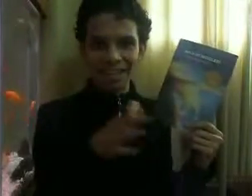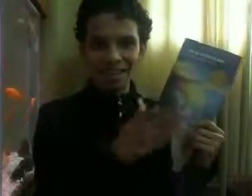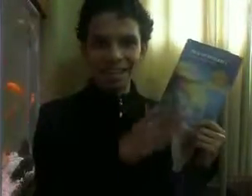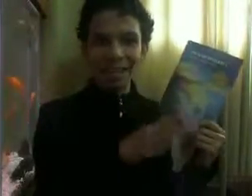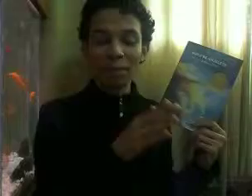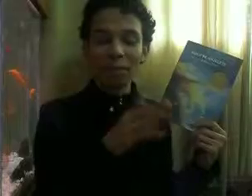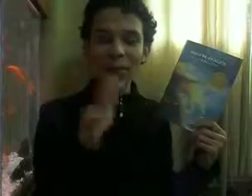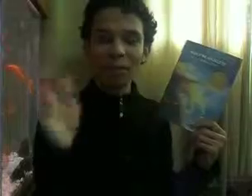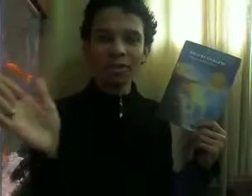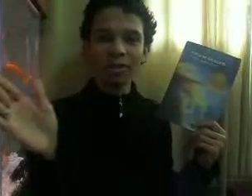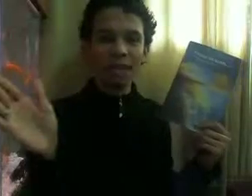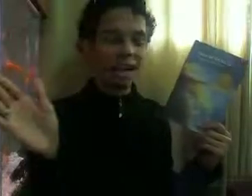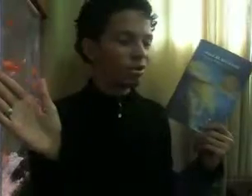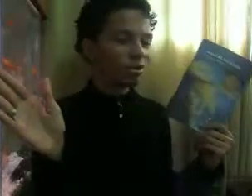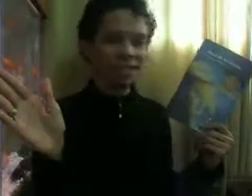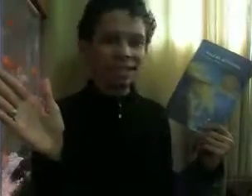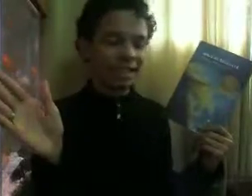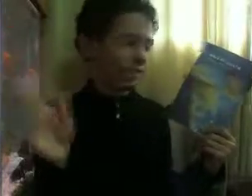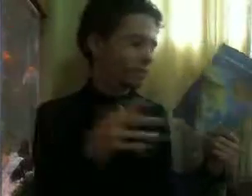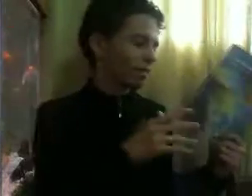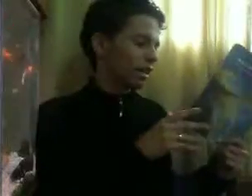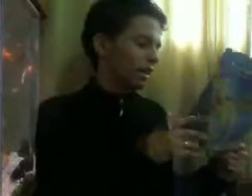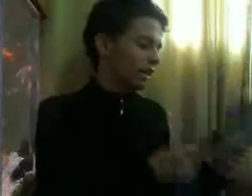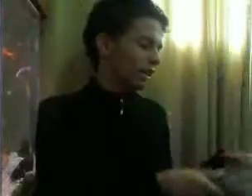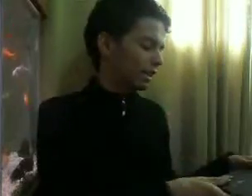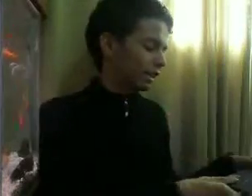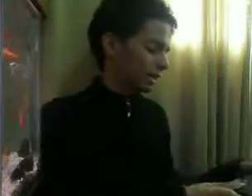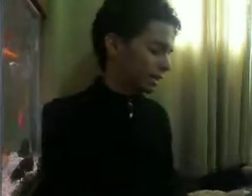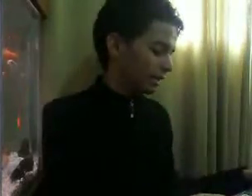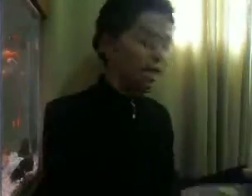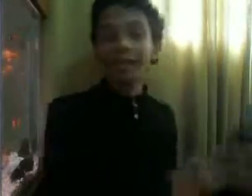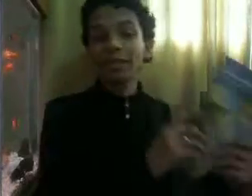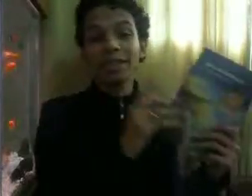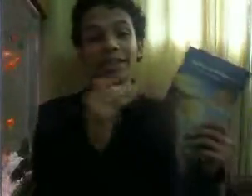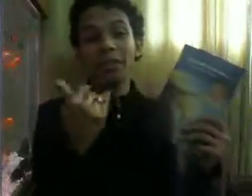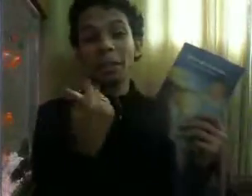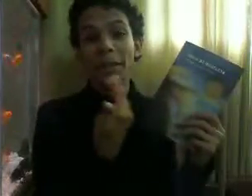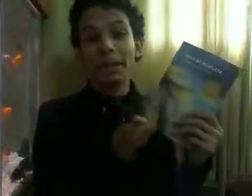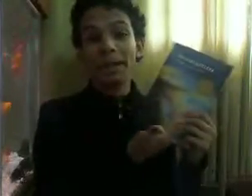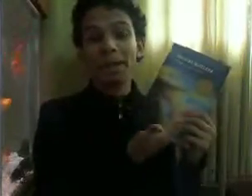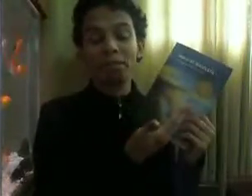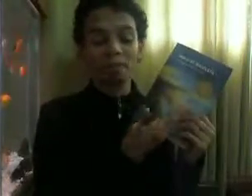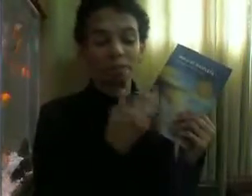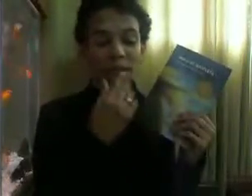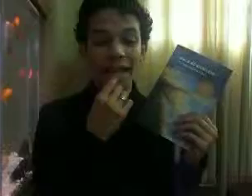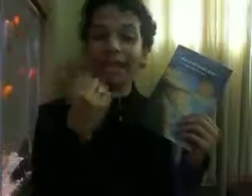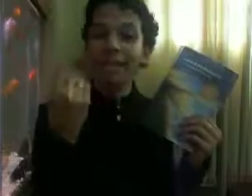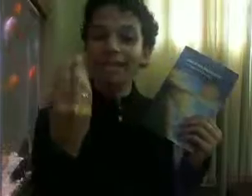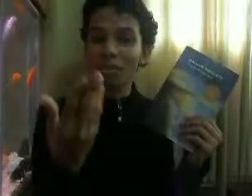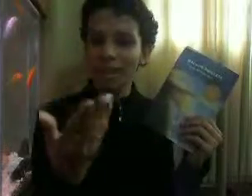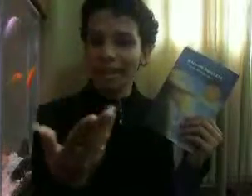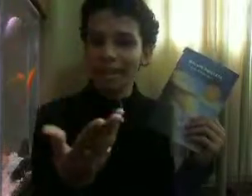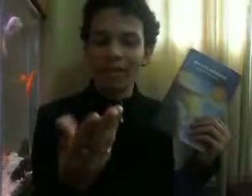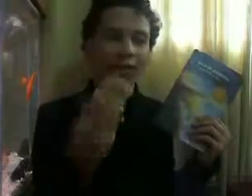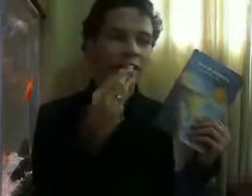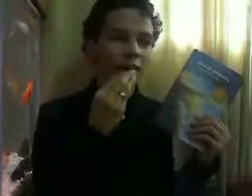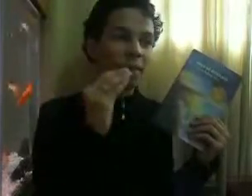dessa menina Por muitos casos na vida dele Essa foi então a primeira Relação que ele teve A